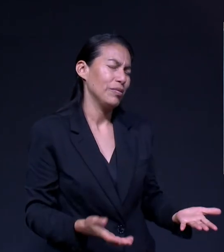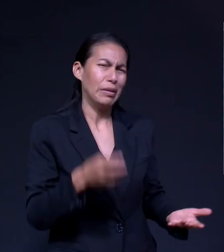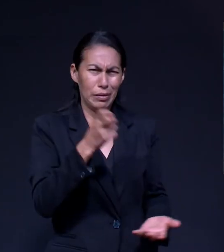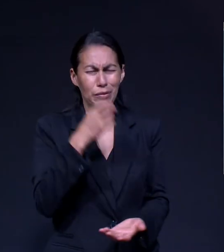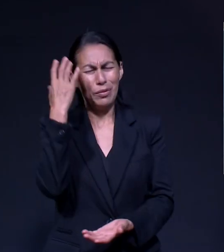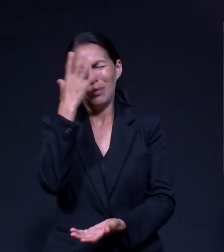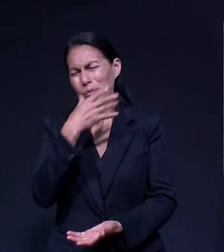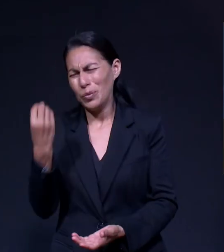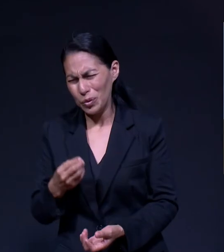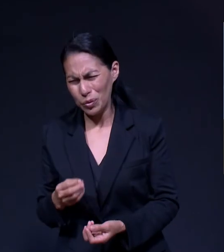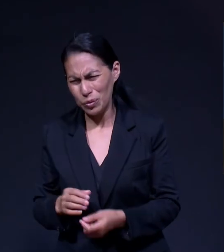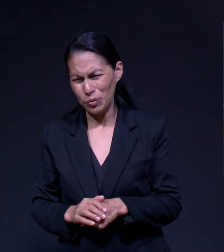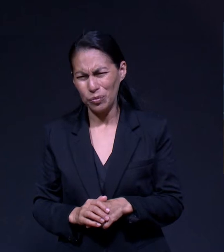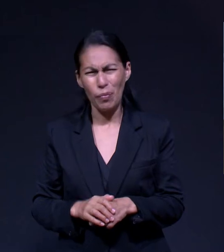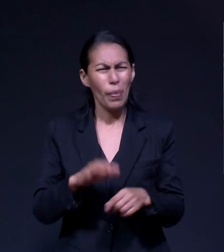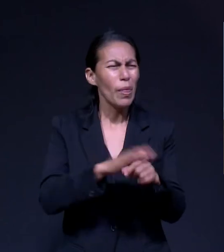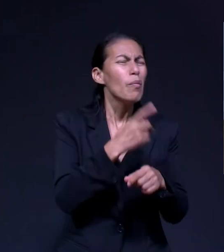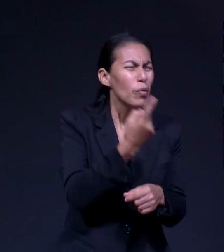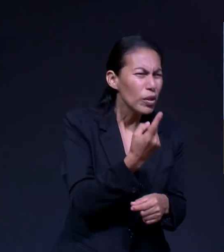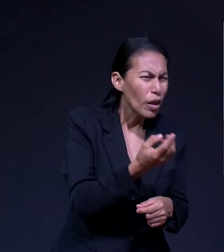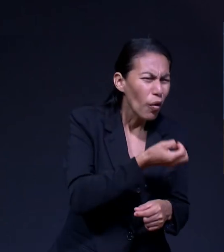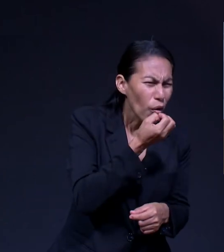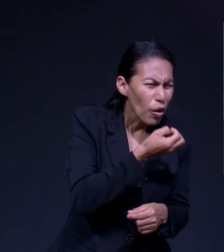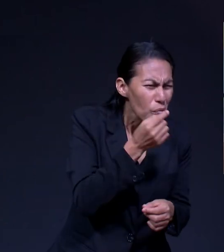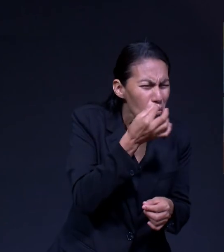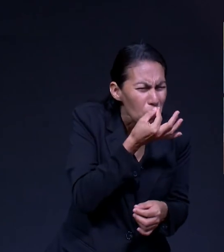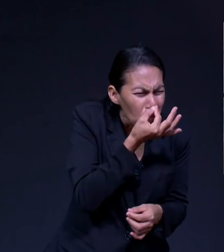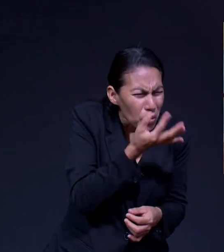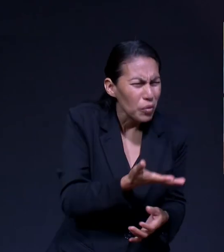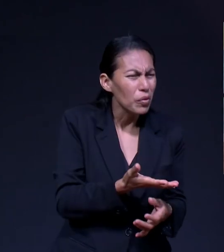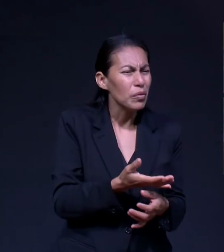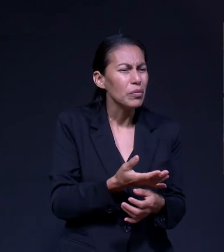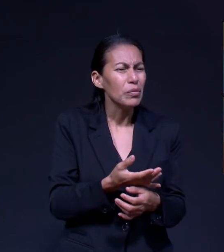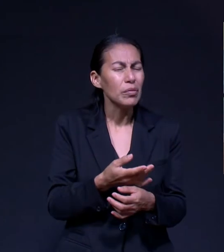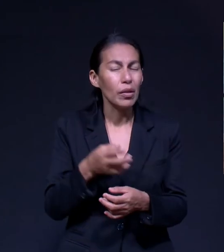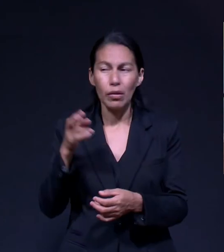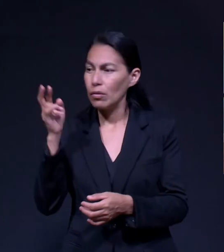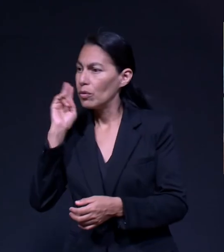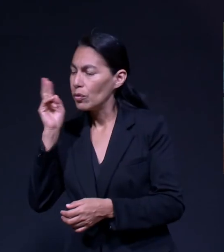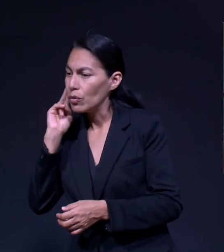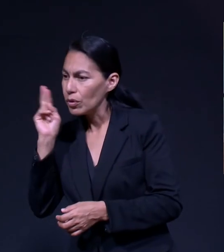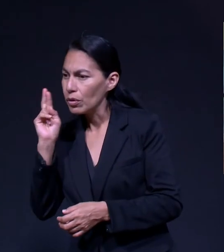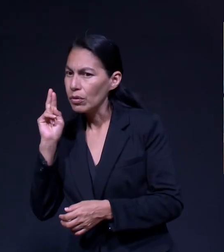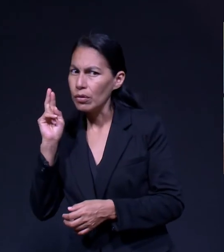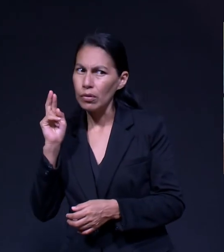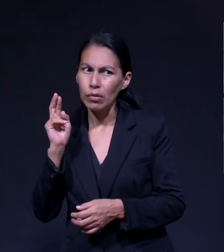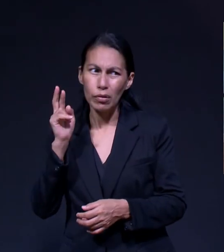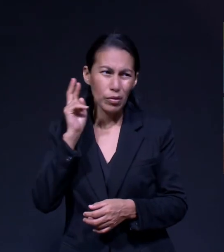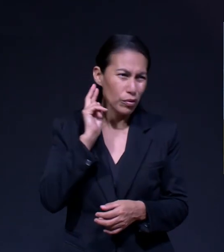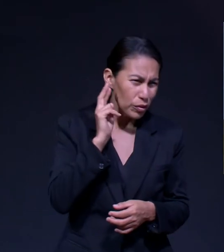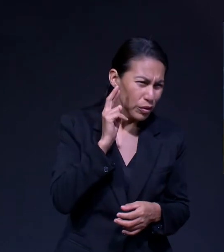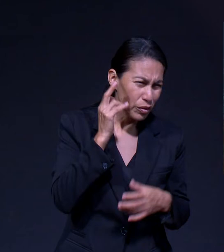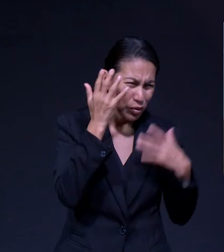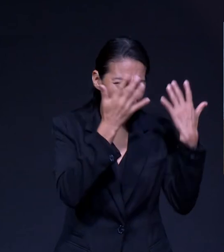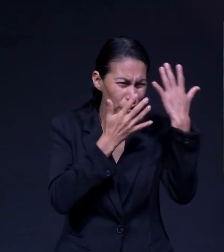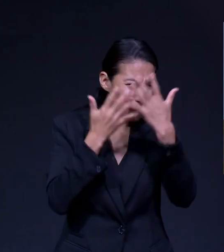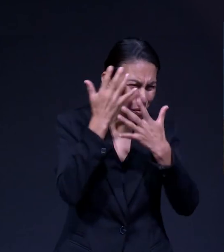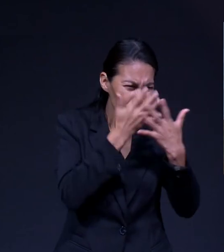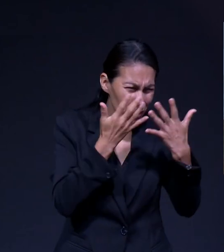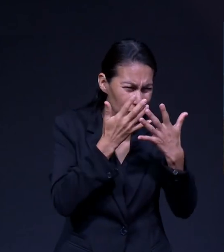Deba Por El Ruido El Ruido La Confusión Nos Distrae Me Ha Pasado Y También Le He He